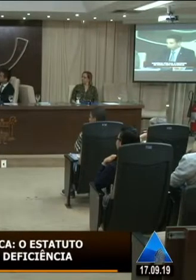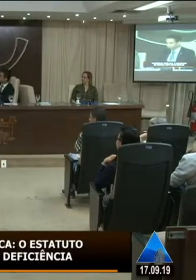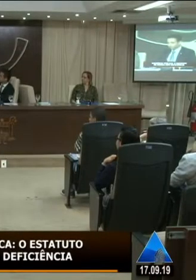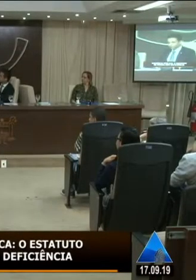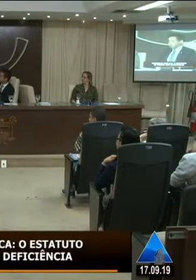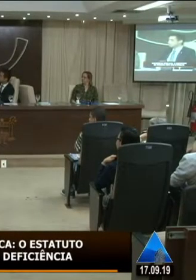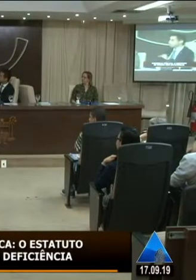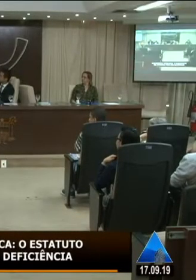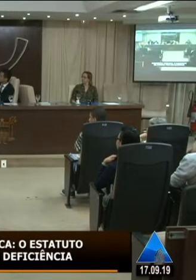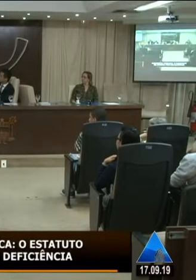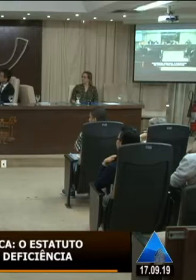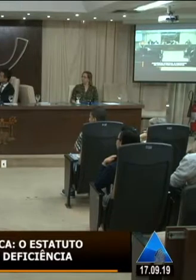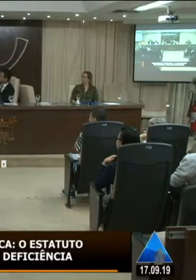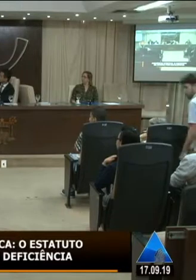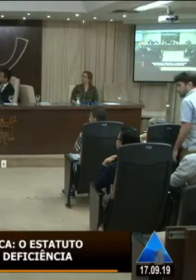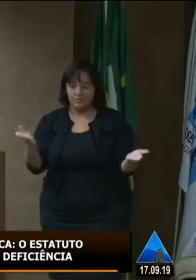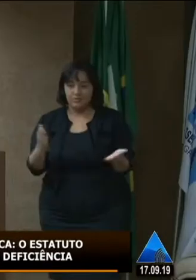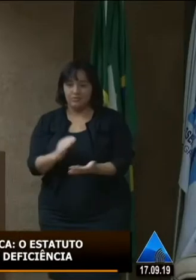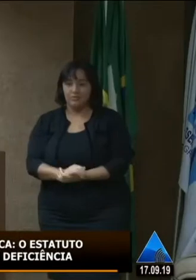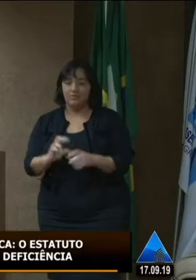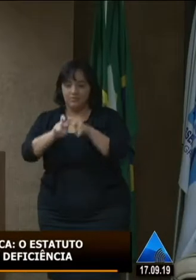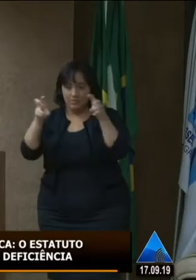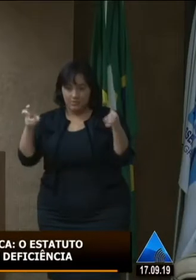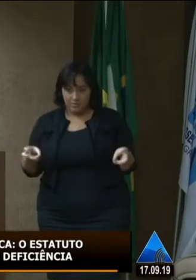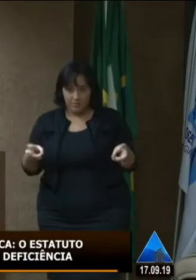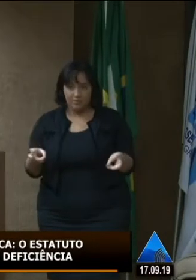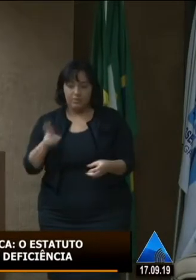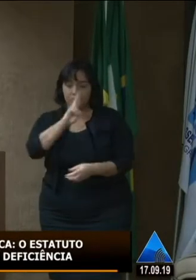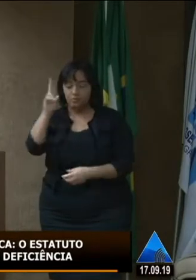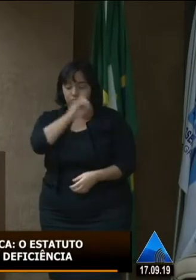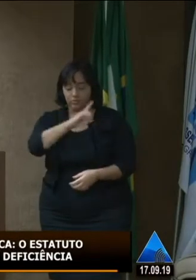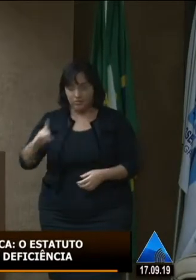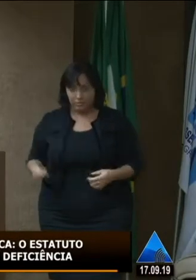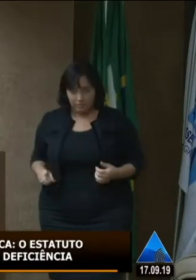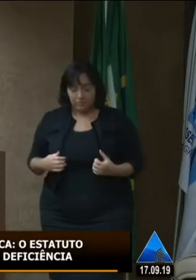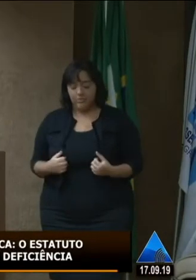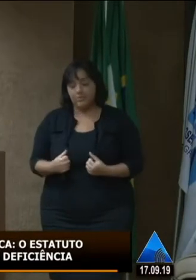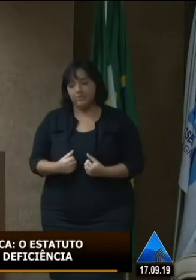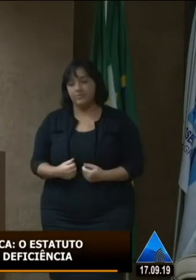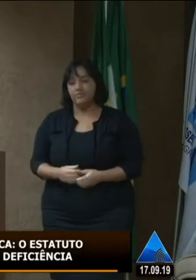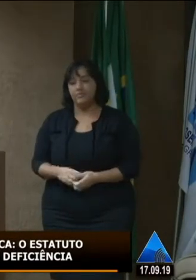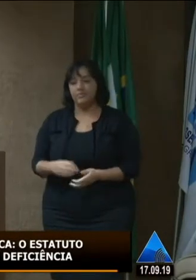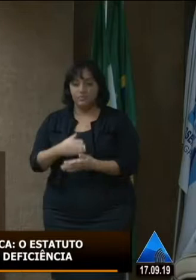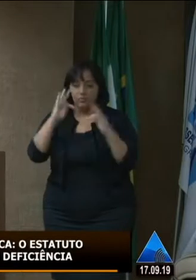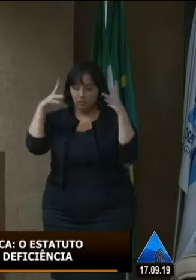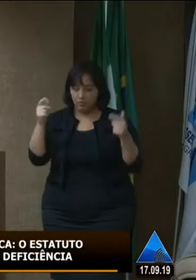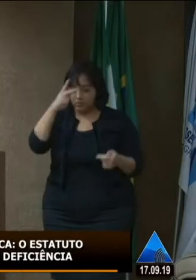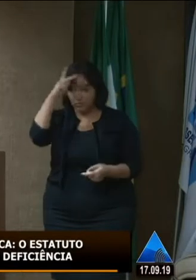boa tarde a todos quero saudar a mesa em nome do deputado Alisson Bezerra e os demais